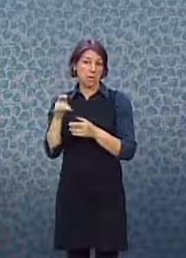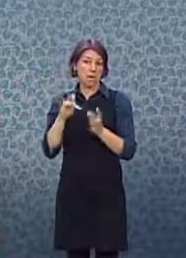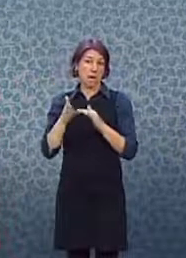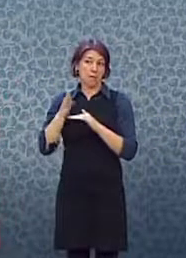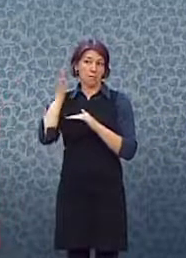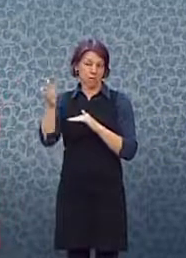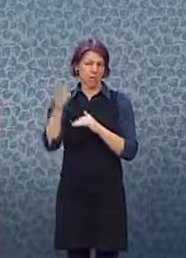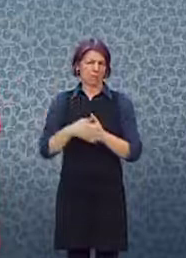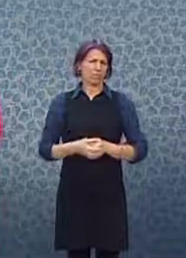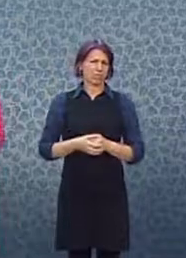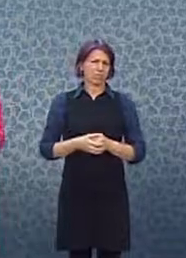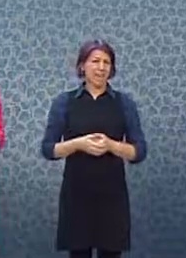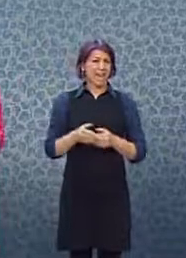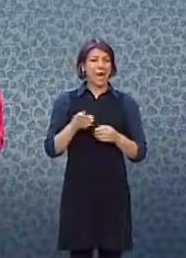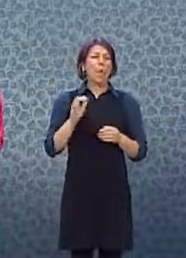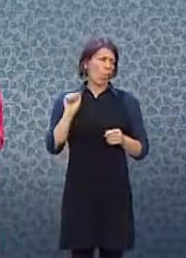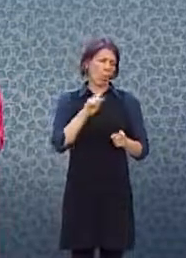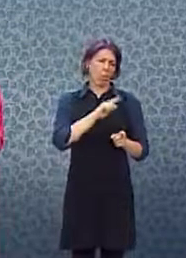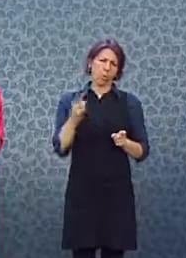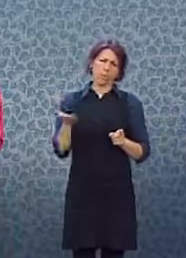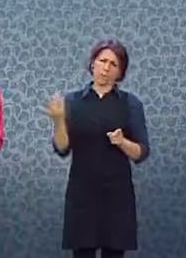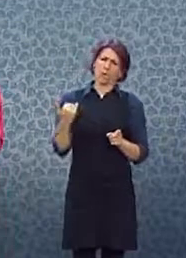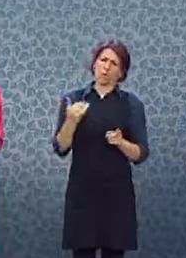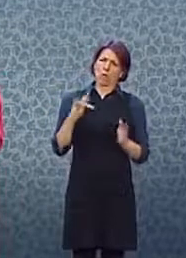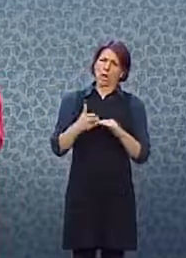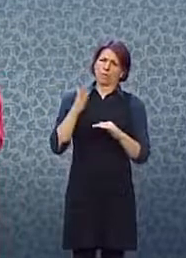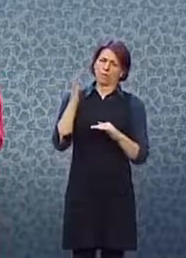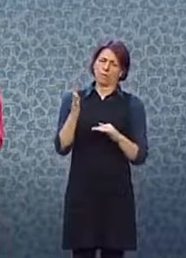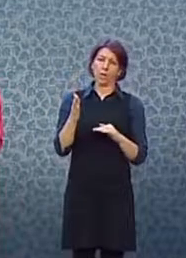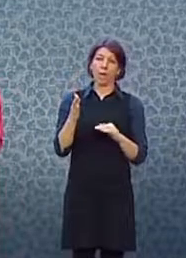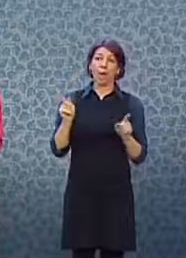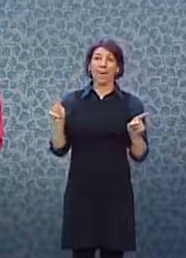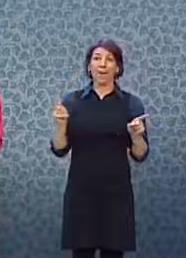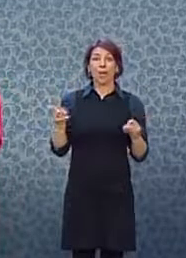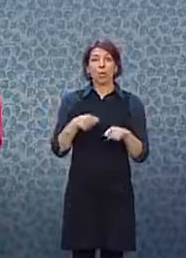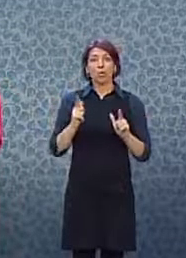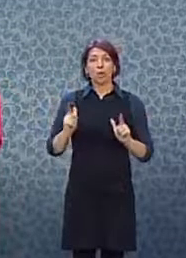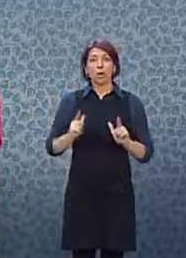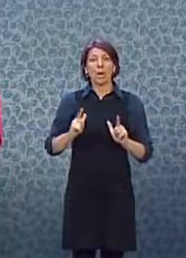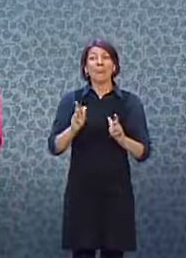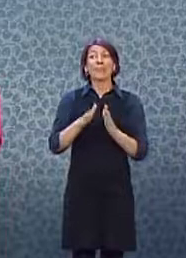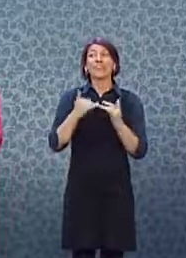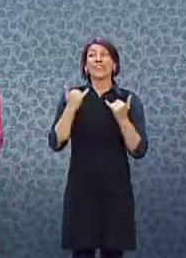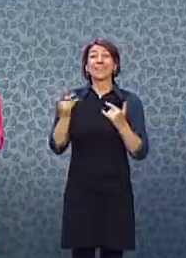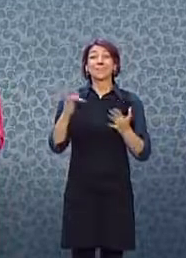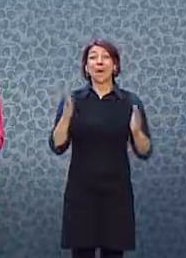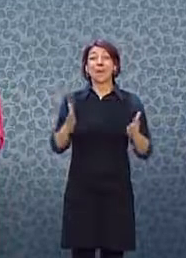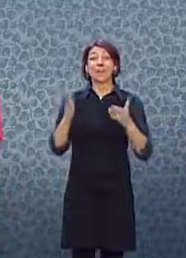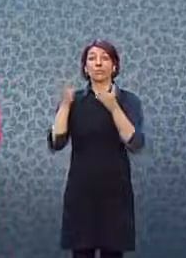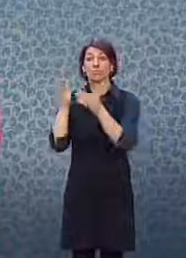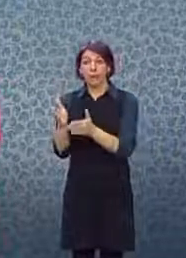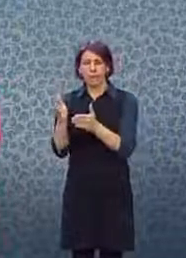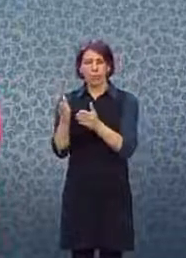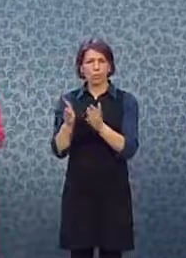Proč myslíte, že jim to trvalo tak dlouho a co ta její dnešní návštěva by mohla znamenat pro Ukrajinu a další členské